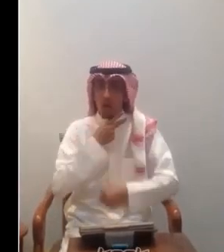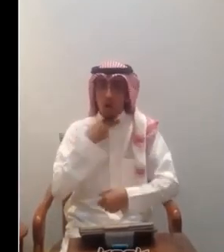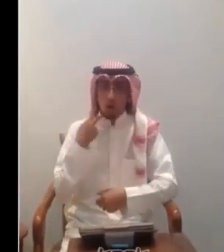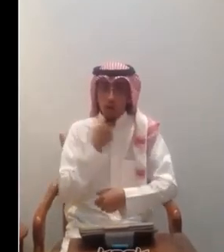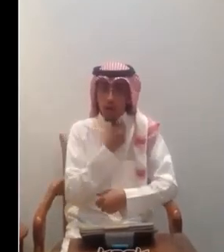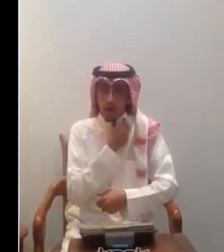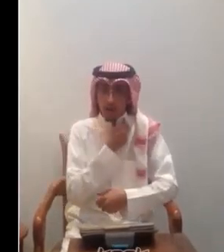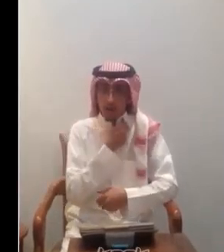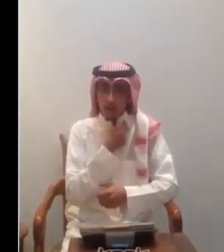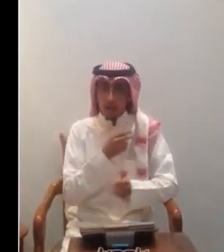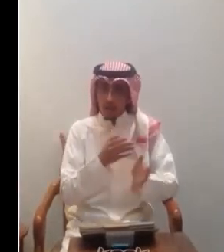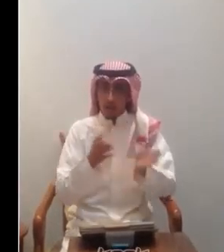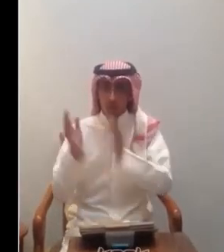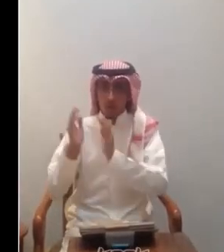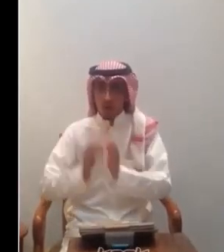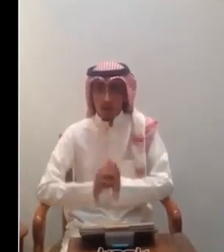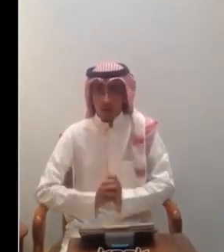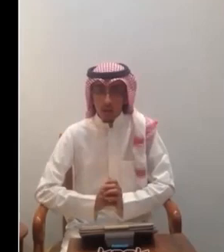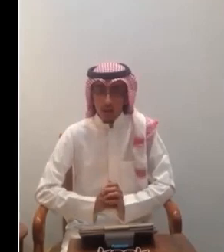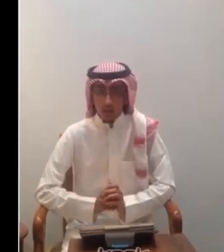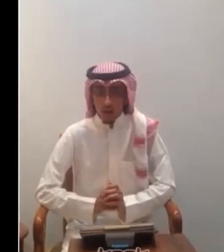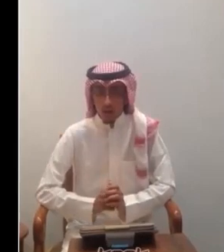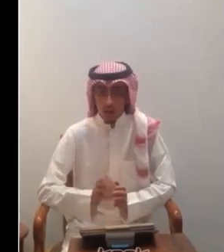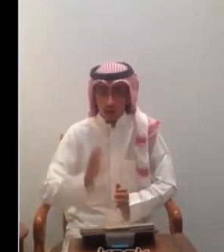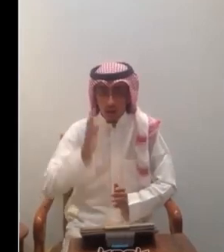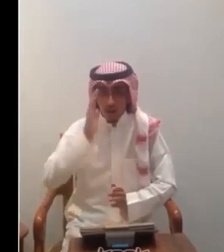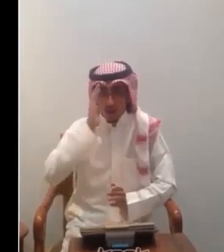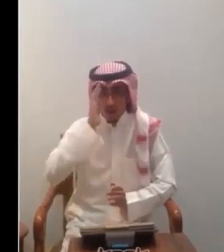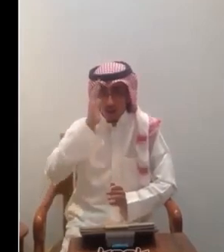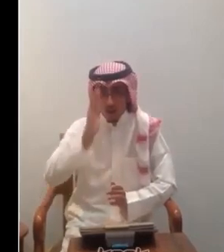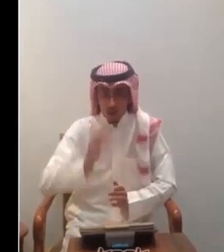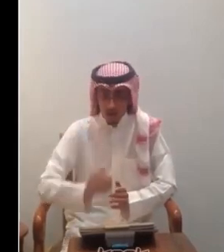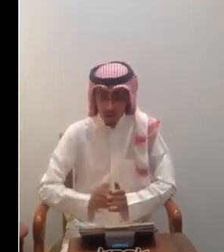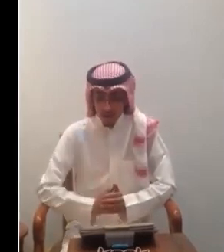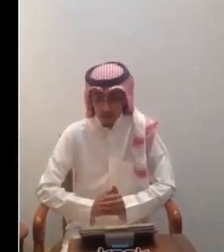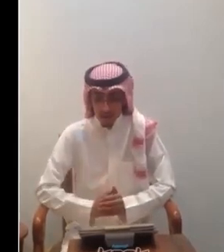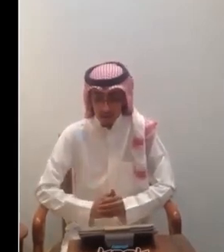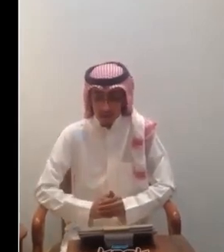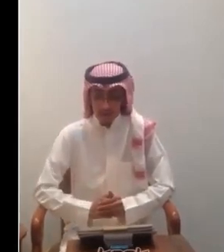حكومية وأشياء متنوعة وأخيراً شكراً ترجمة نانسي